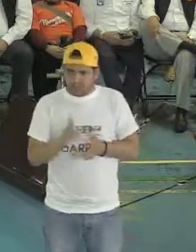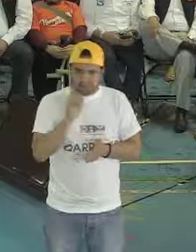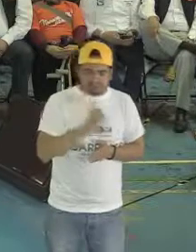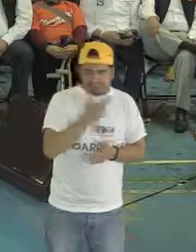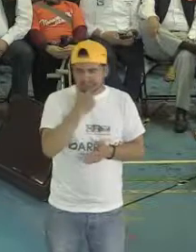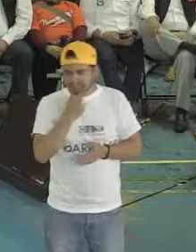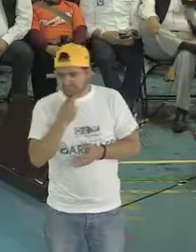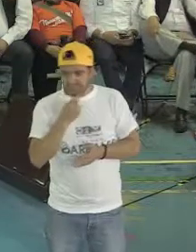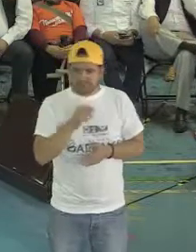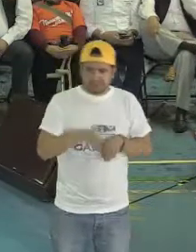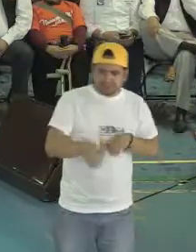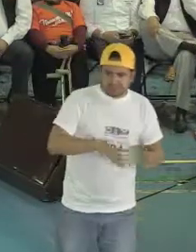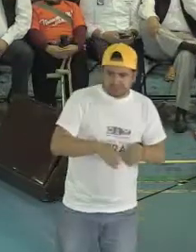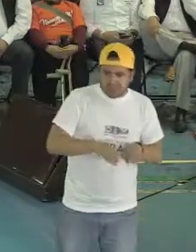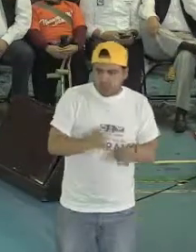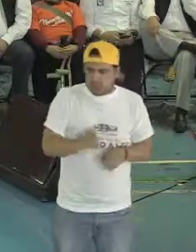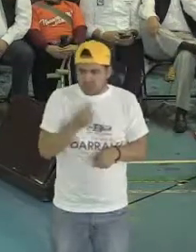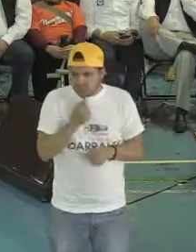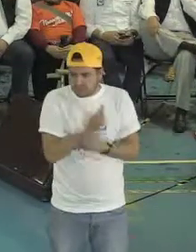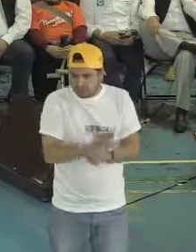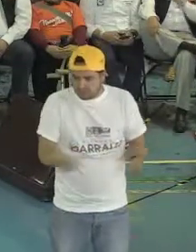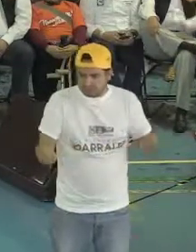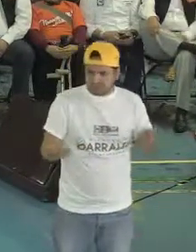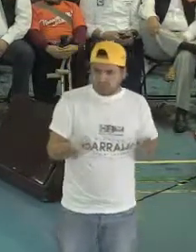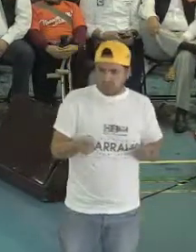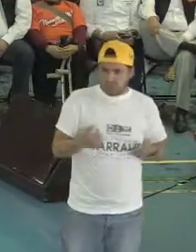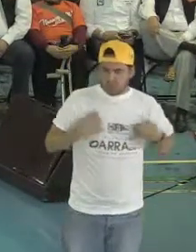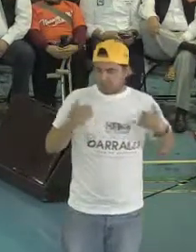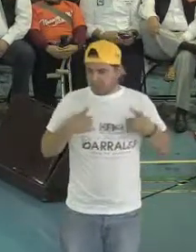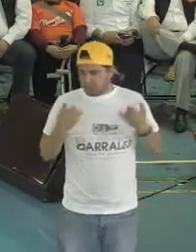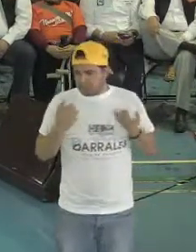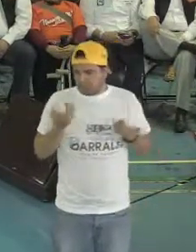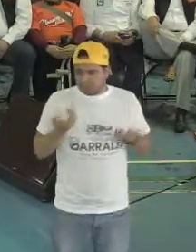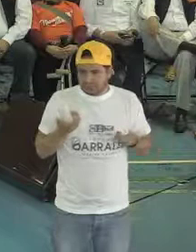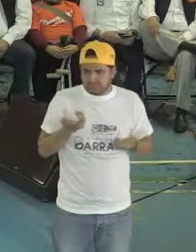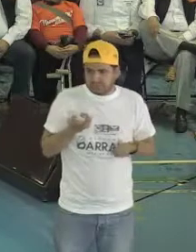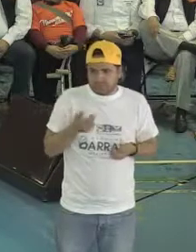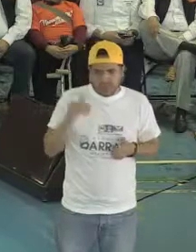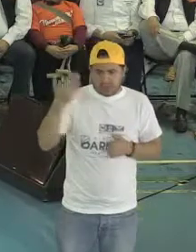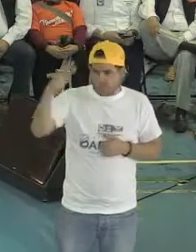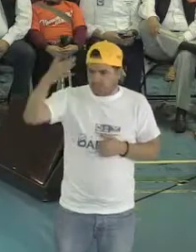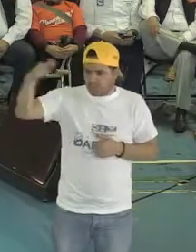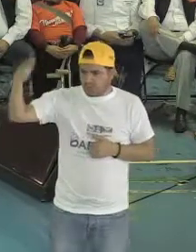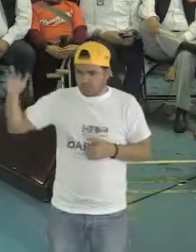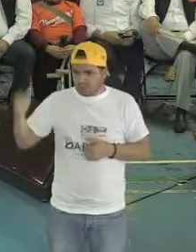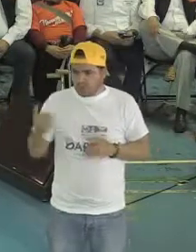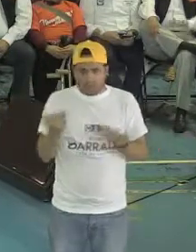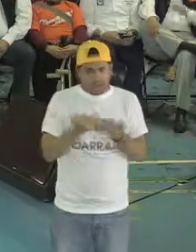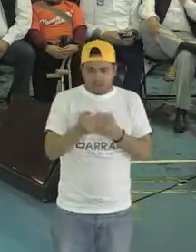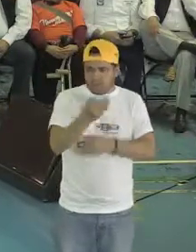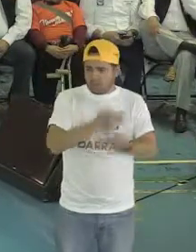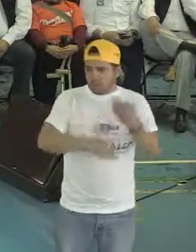trabajadores, como niños, como jóvenes. Con todos los derechos que esto implica. Y